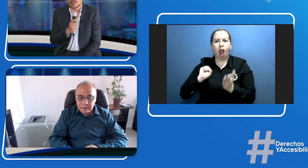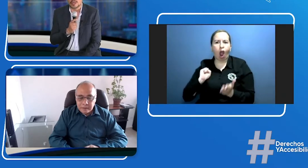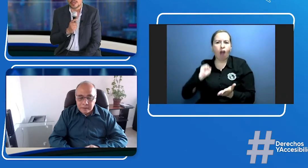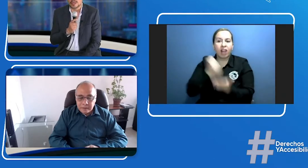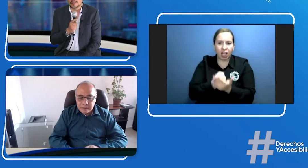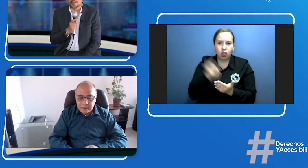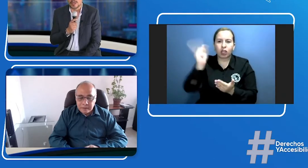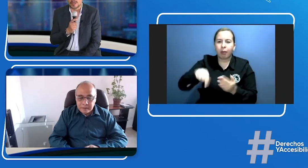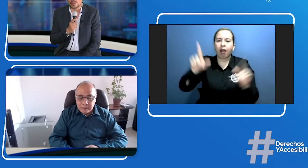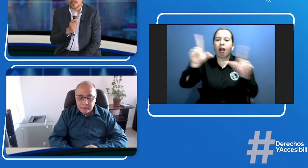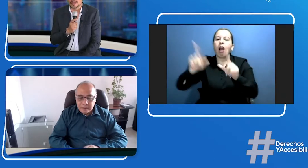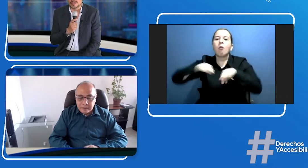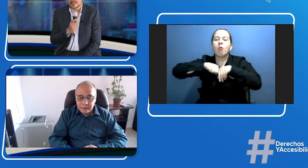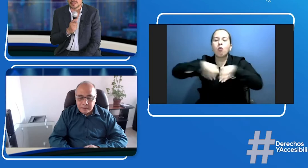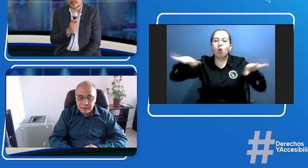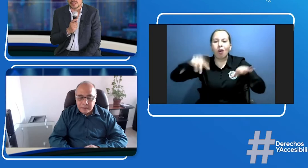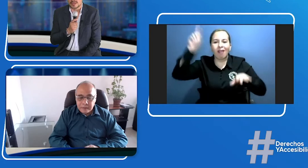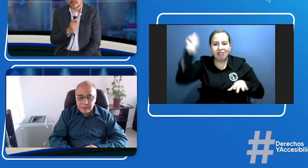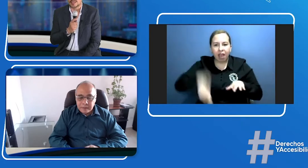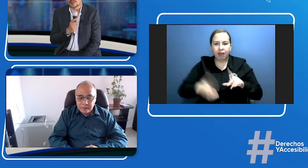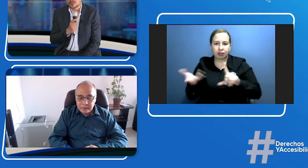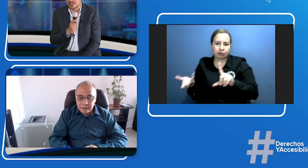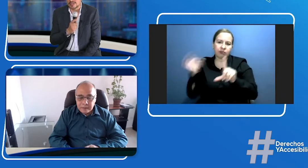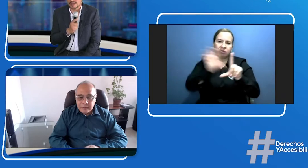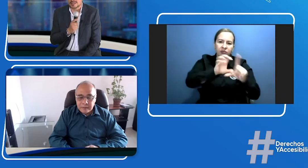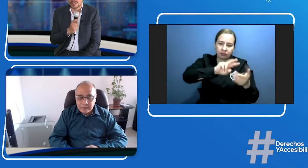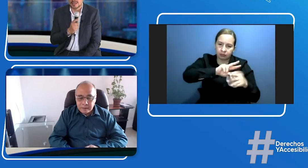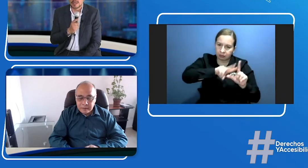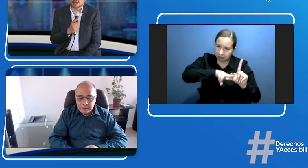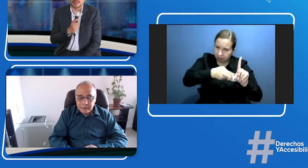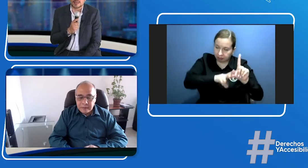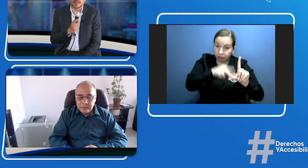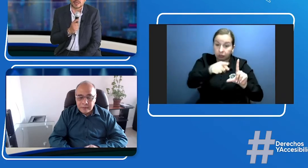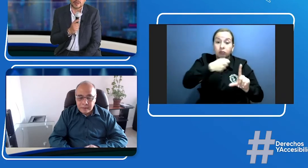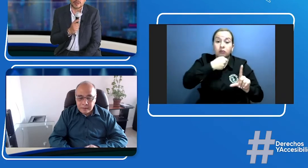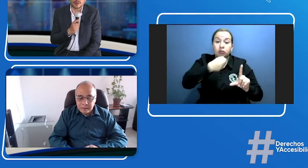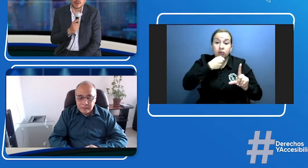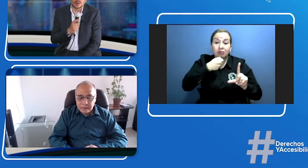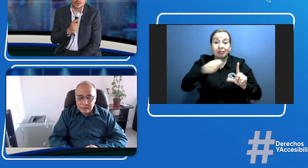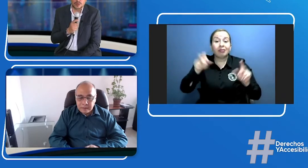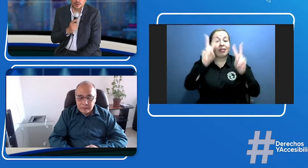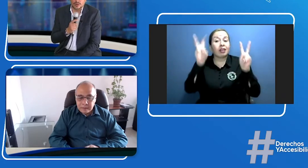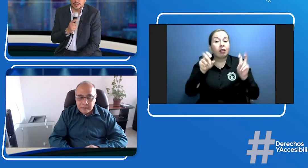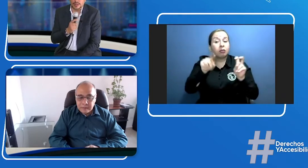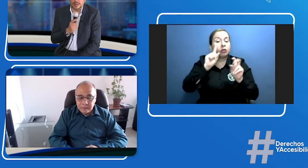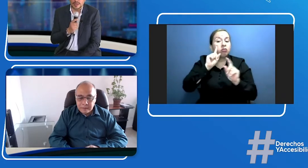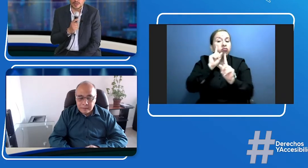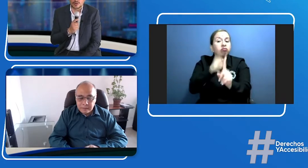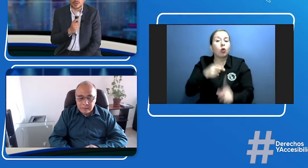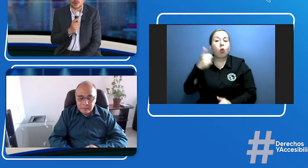el lenguaje de señas en aquellas noticias que tenían que ver con el COVID